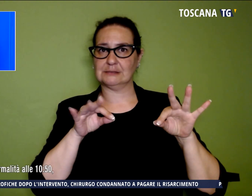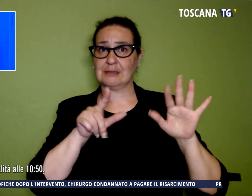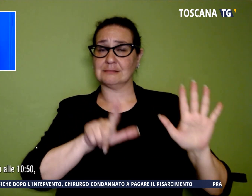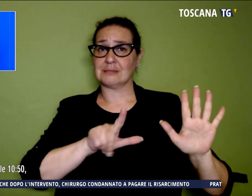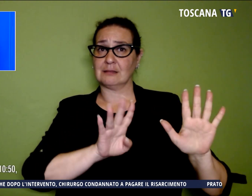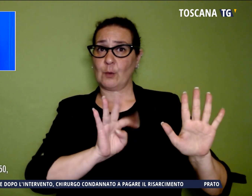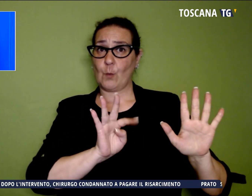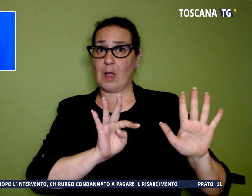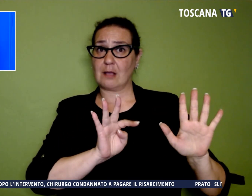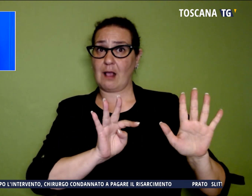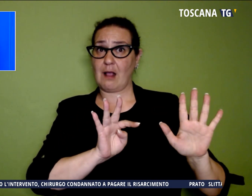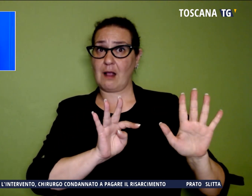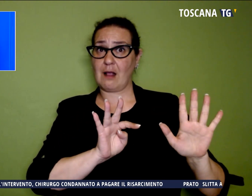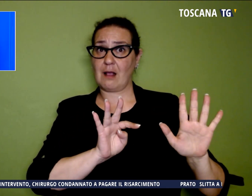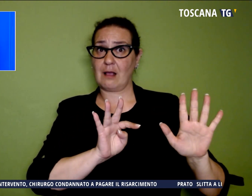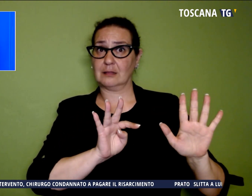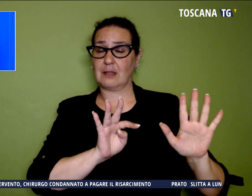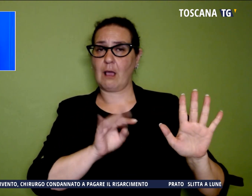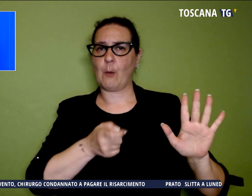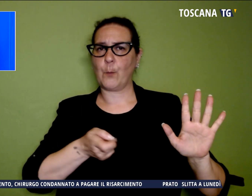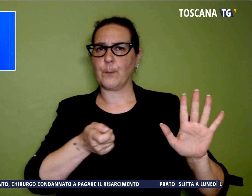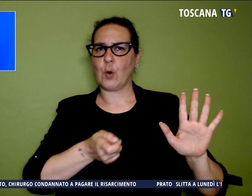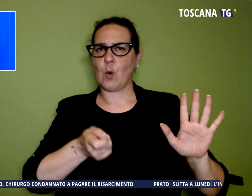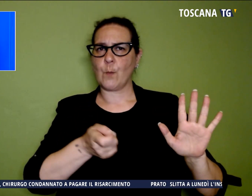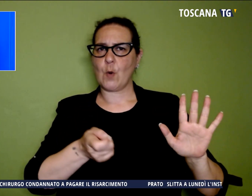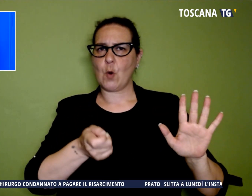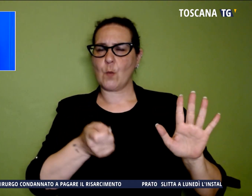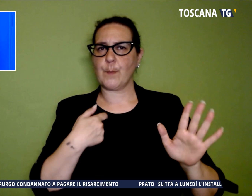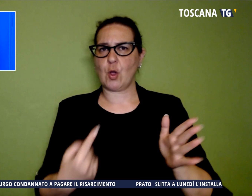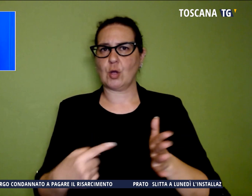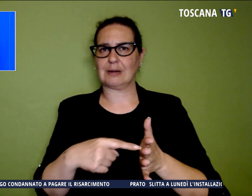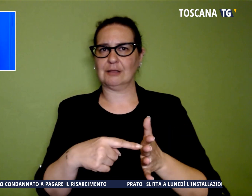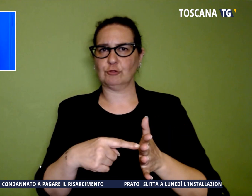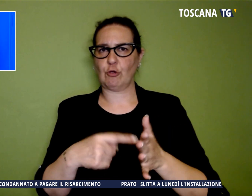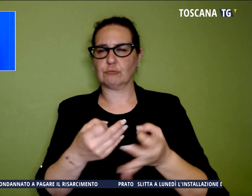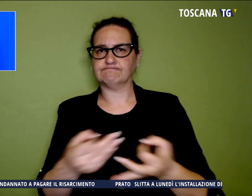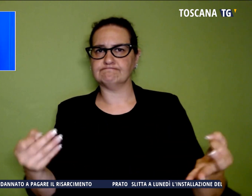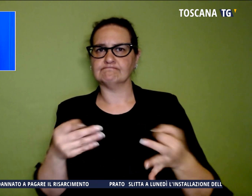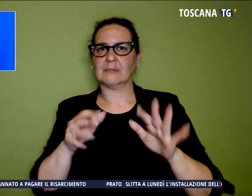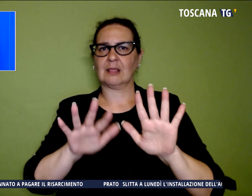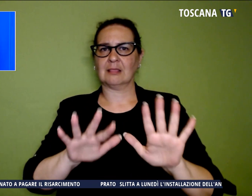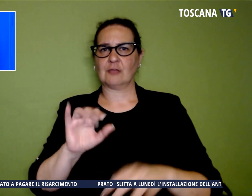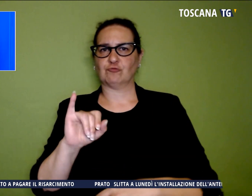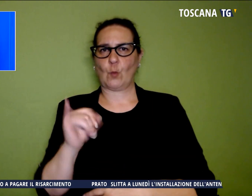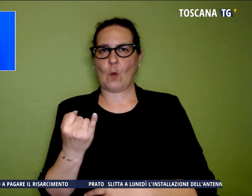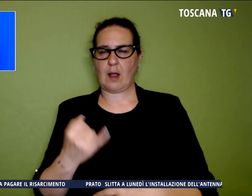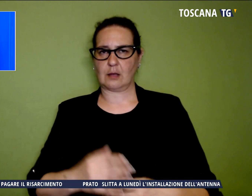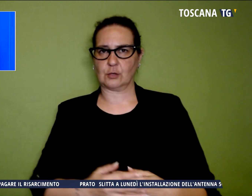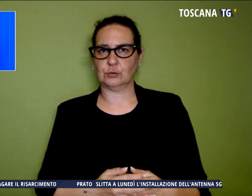7.40, venendo gradualmente ripresa alle 10.15 e tornando poi